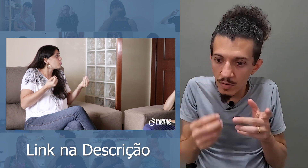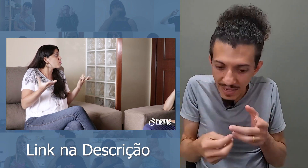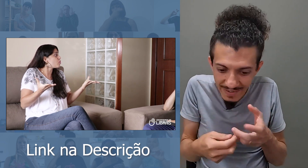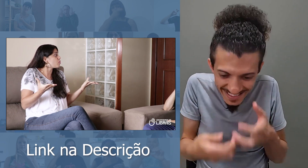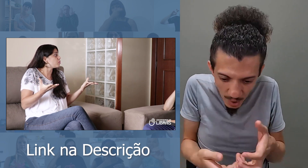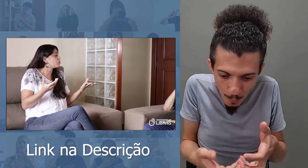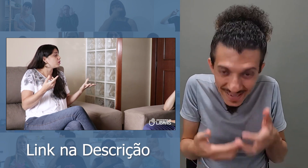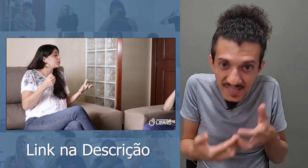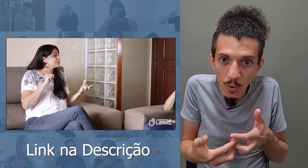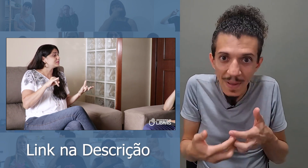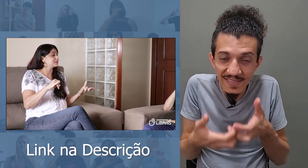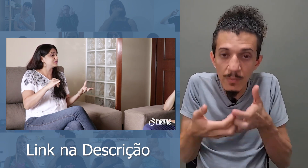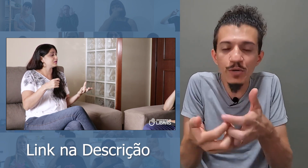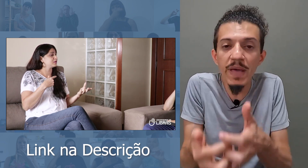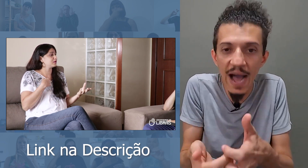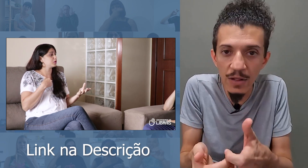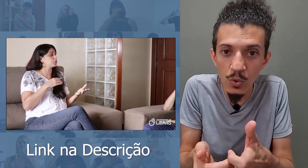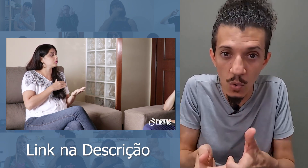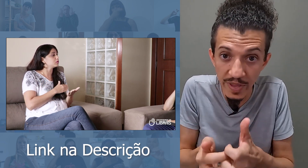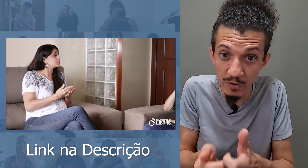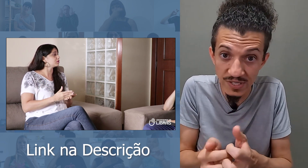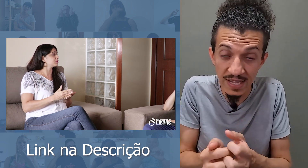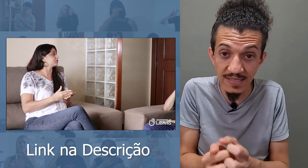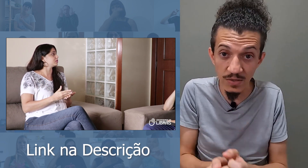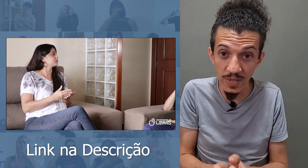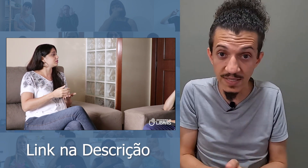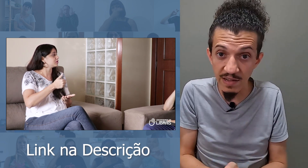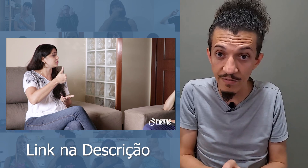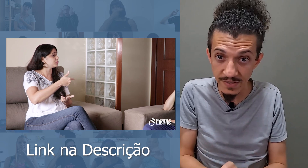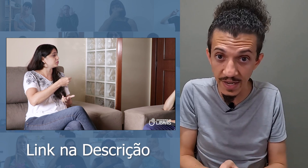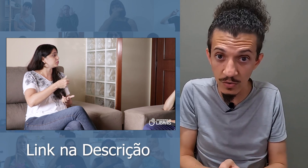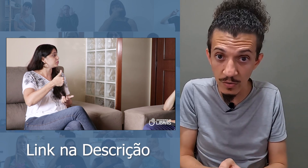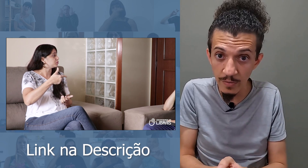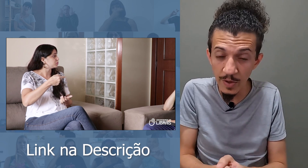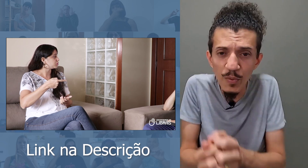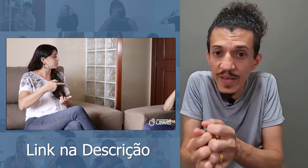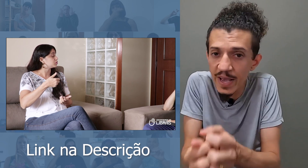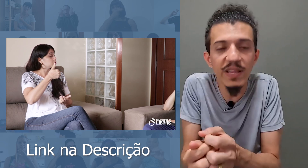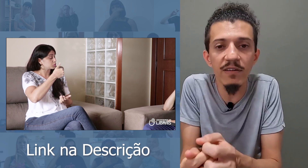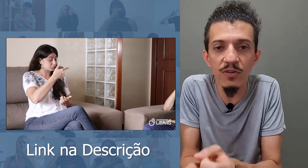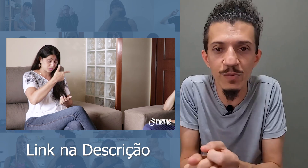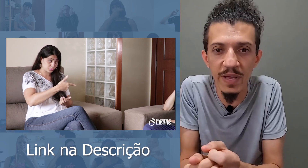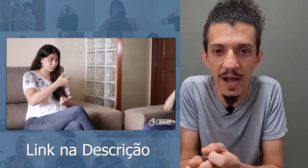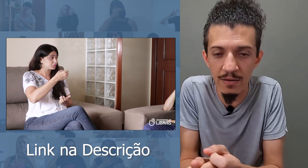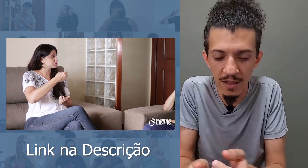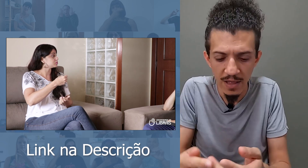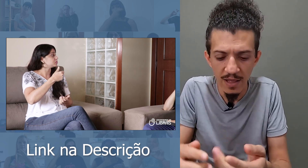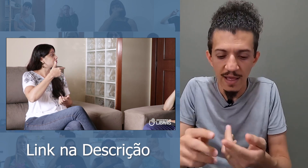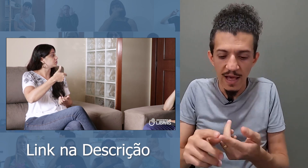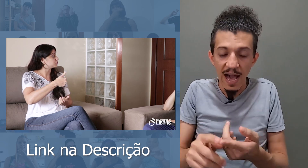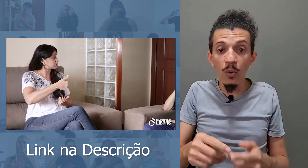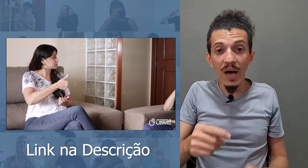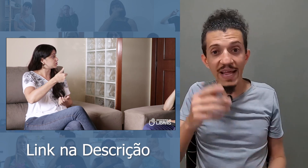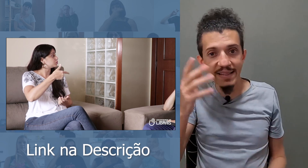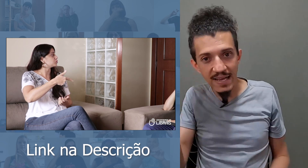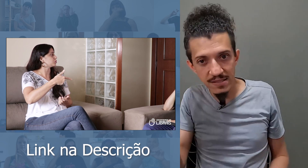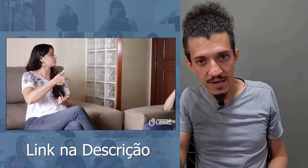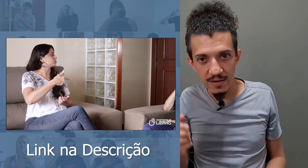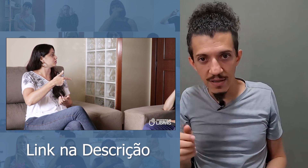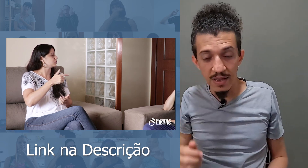estava tão, mas tão, mas tão admirado com o nível de sinalização que ela estava fazendo. E por que eu estava tão admirado? A Luana é destra. E